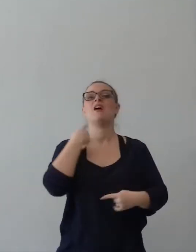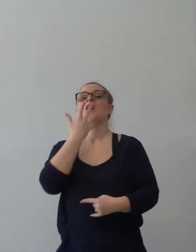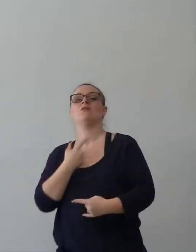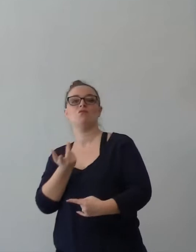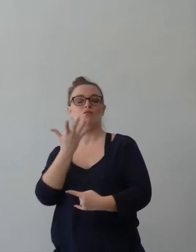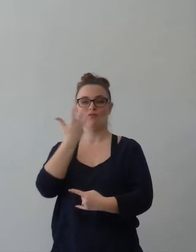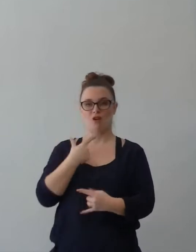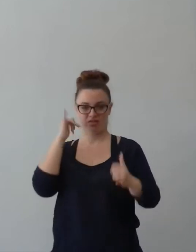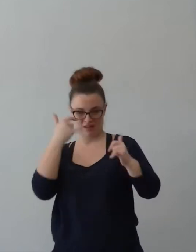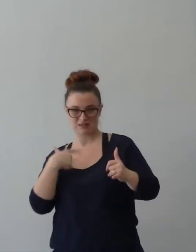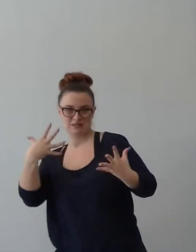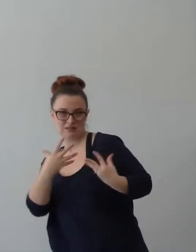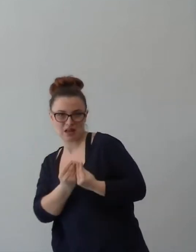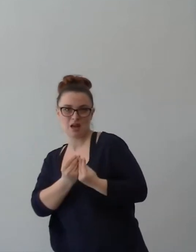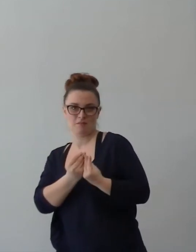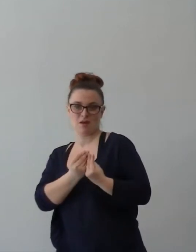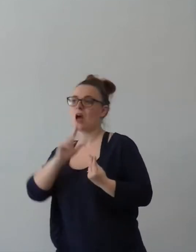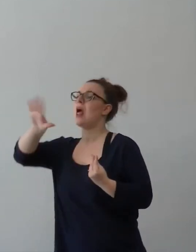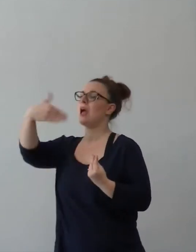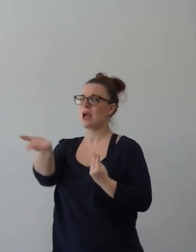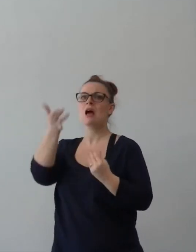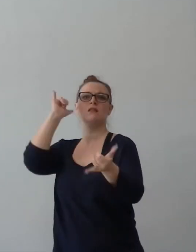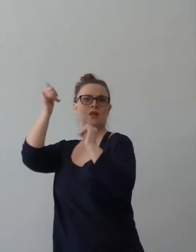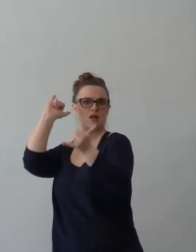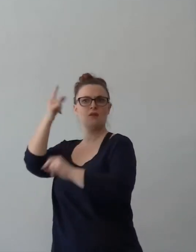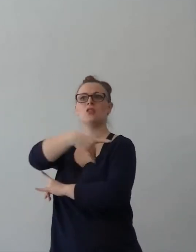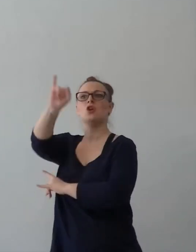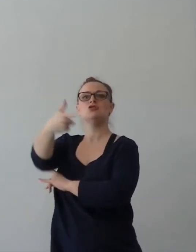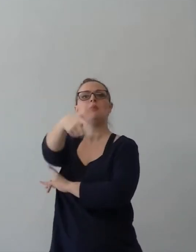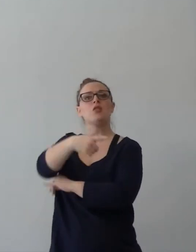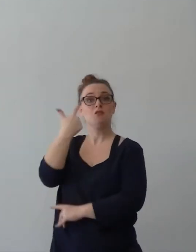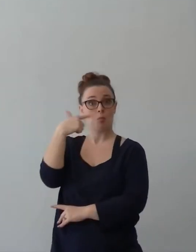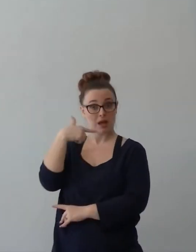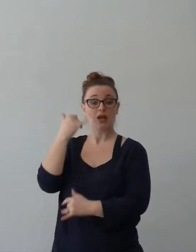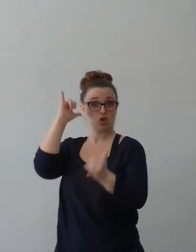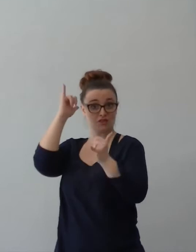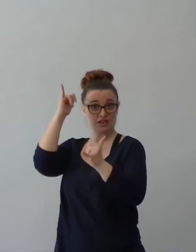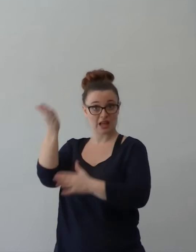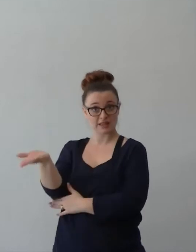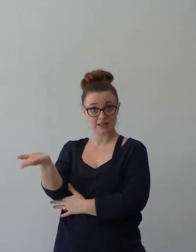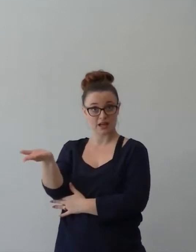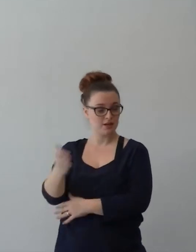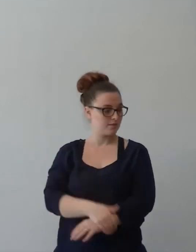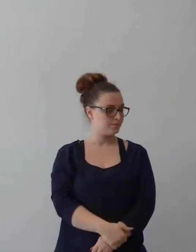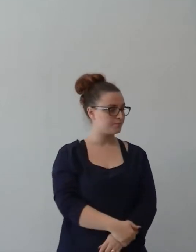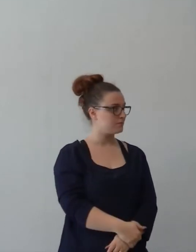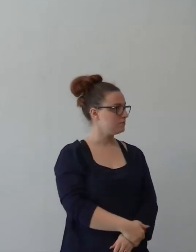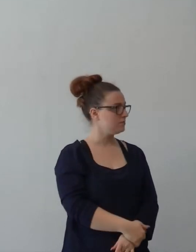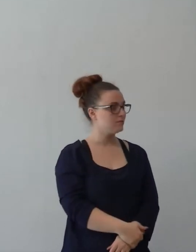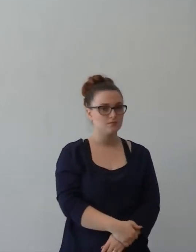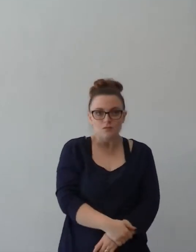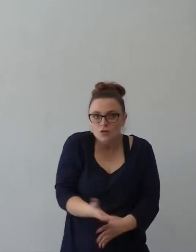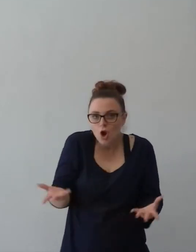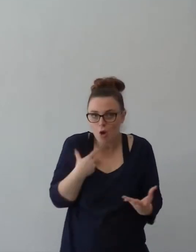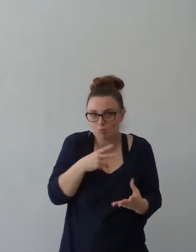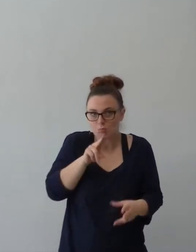Perché parliamoci chiaro, il peccato è divertente. Perché? Il peccato, parliamoci chiaro,